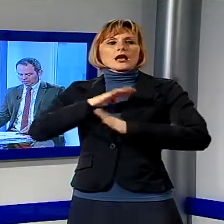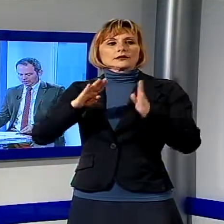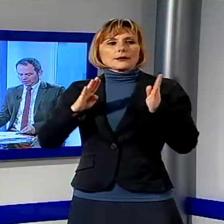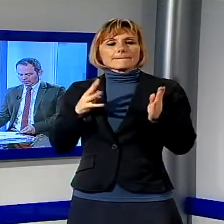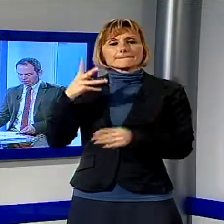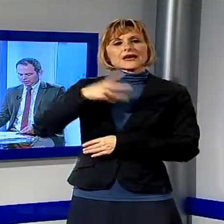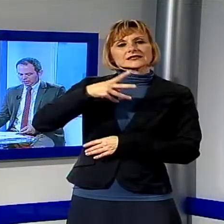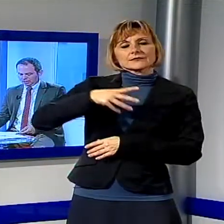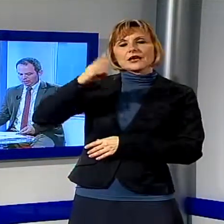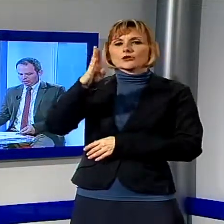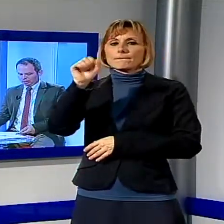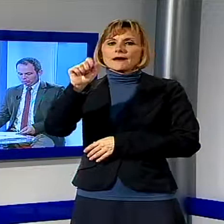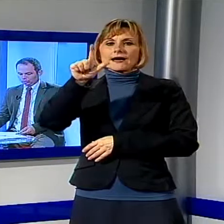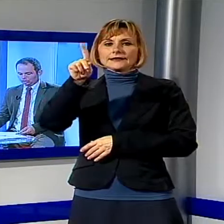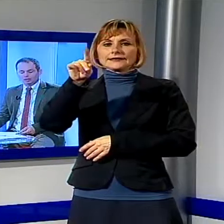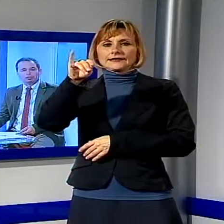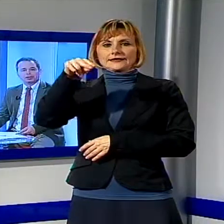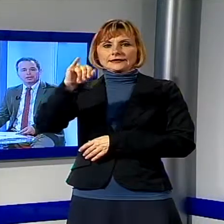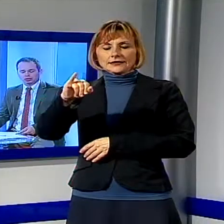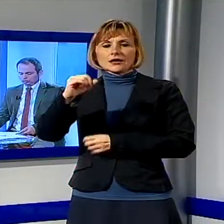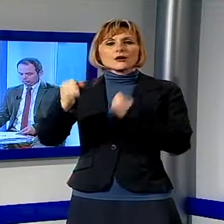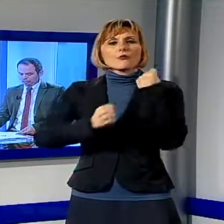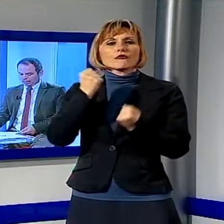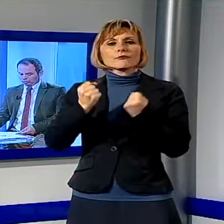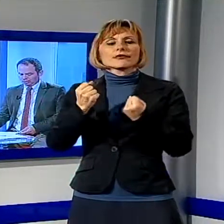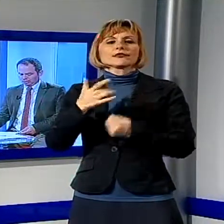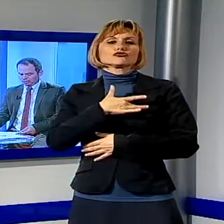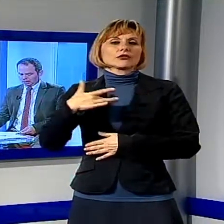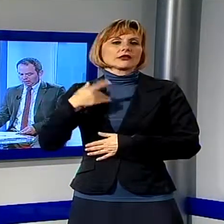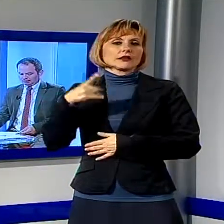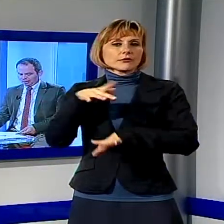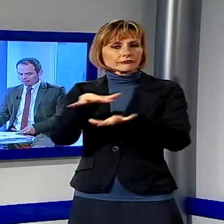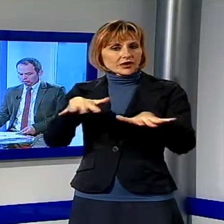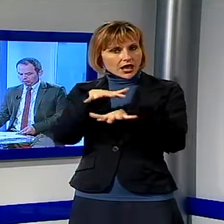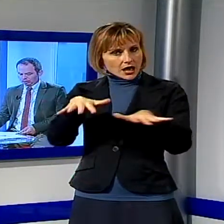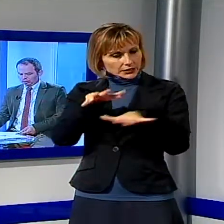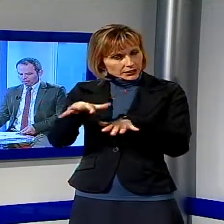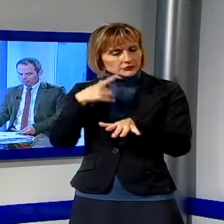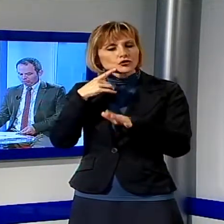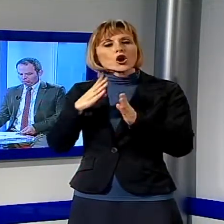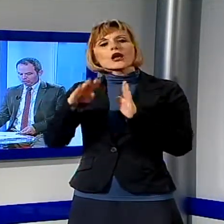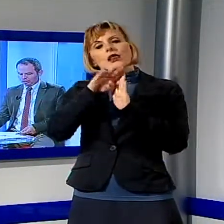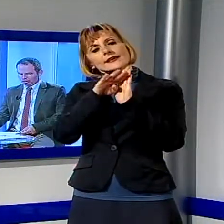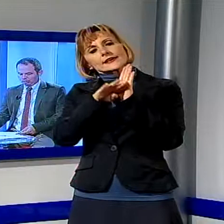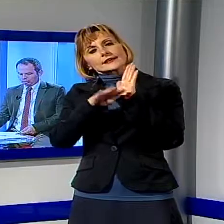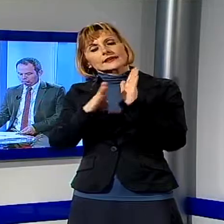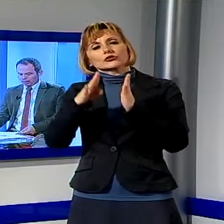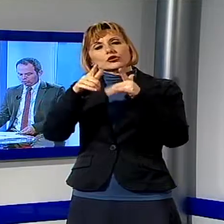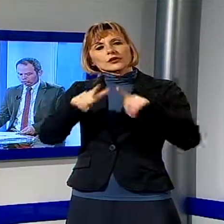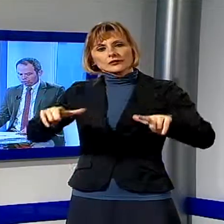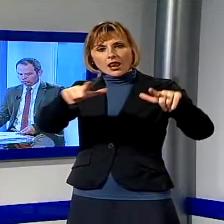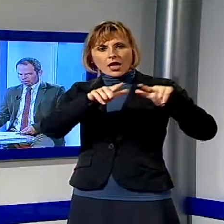Baldini. Il movimento Cittadini per Viareggio e Torre del Lago e la lista per Torre del Lago Puccini hanno